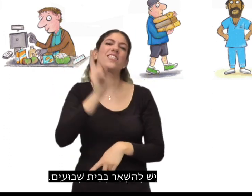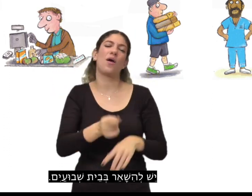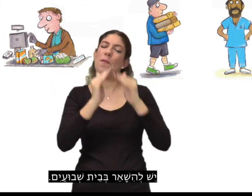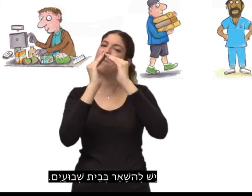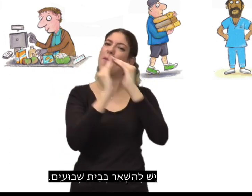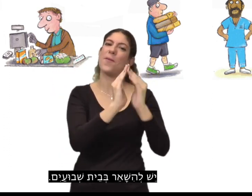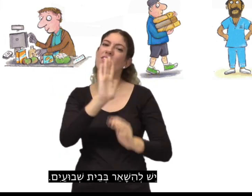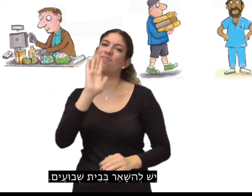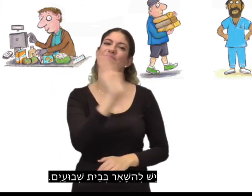בבית שבועיים.